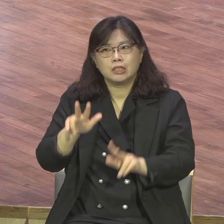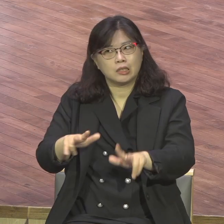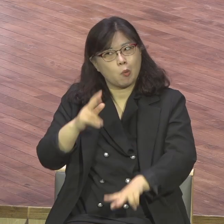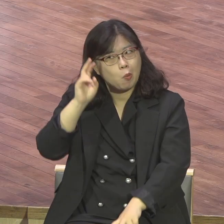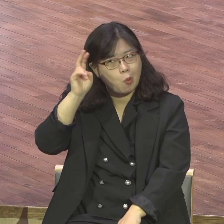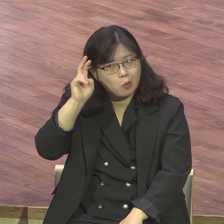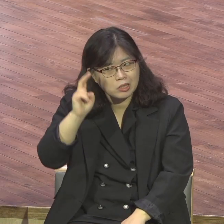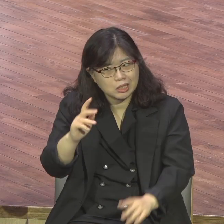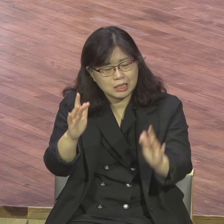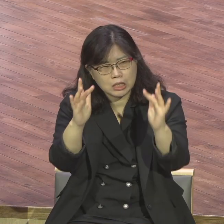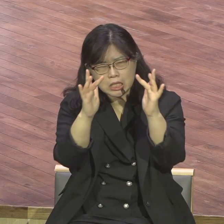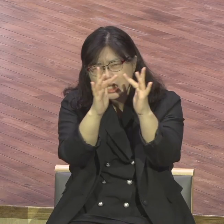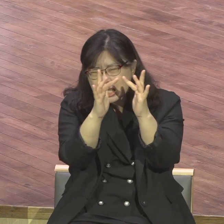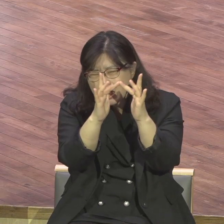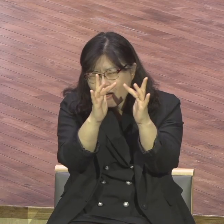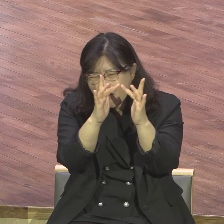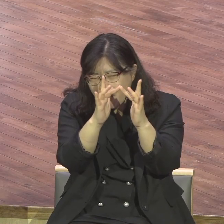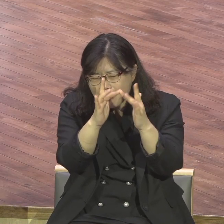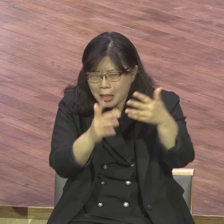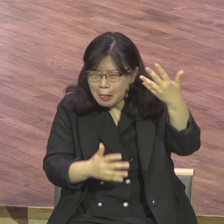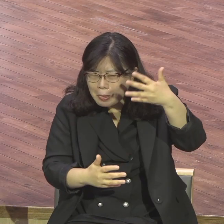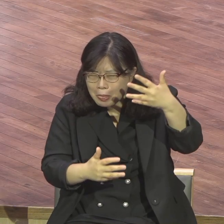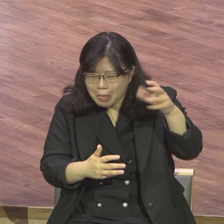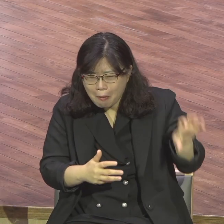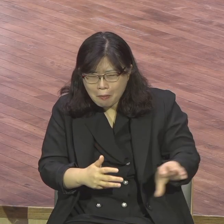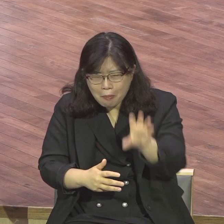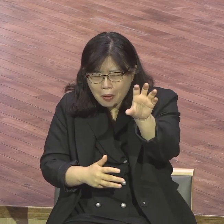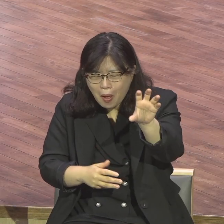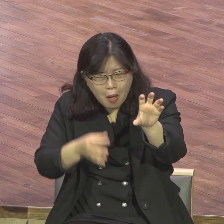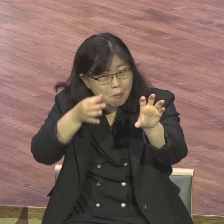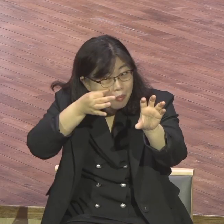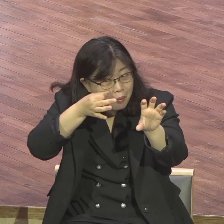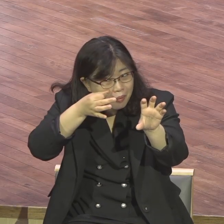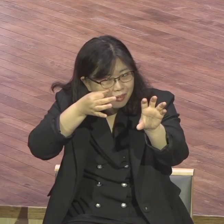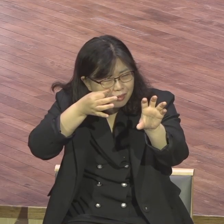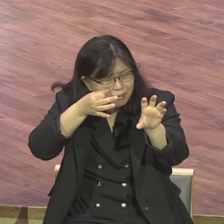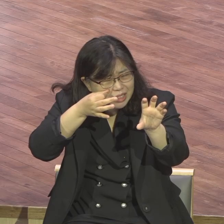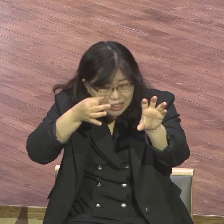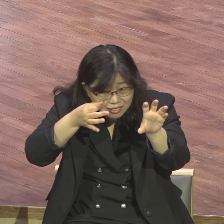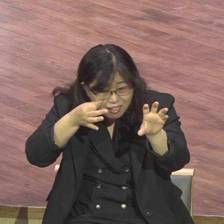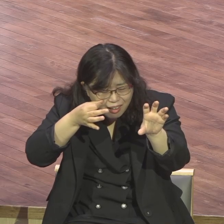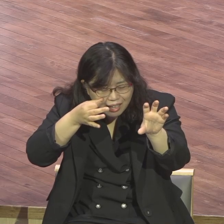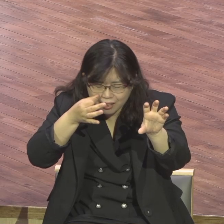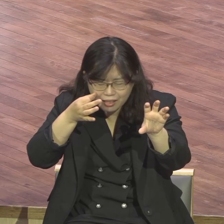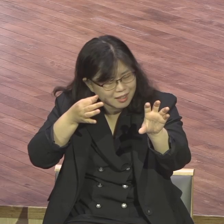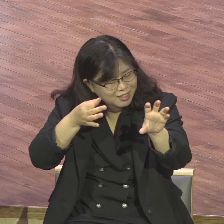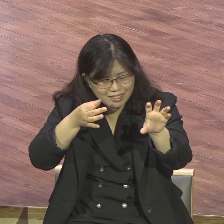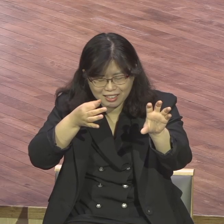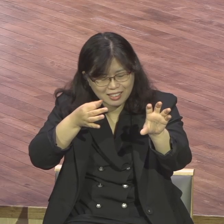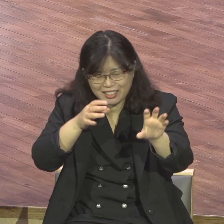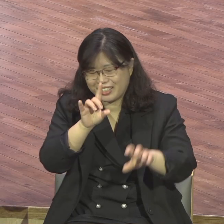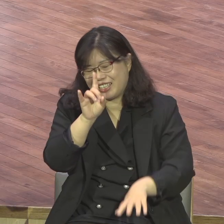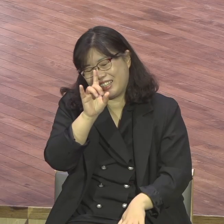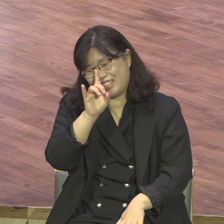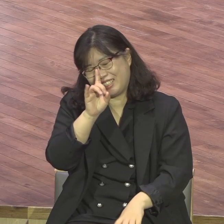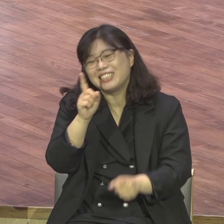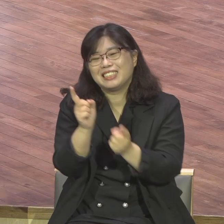온라인에 있는 분들 있으면 함께 그래도 우리 인사합시다